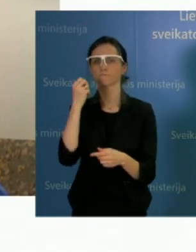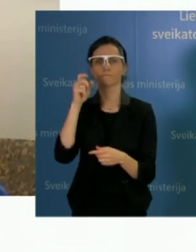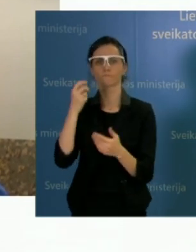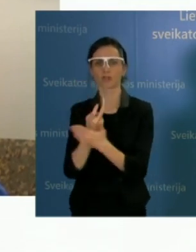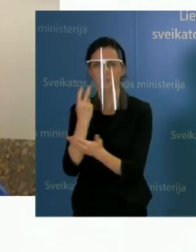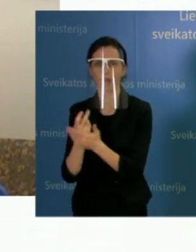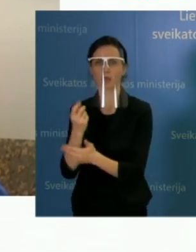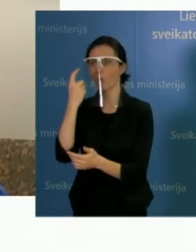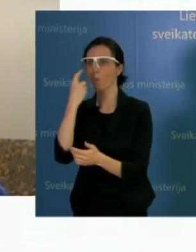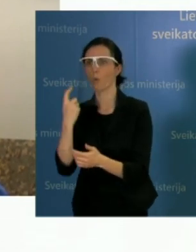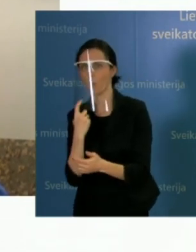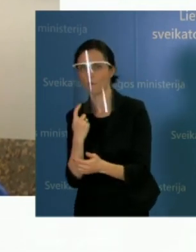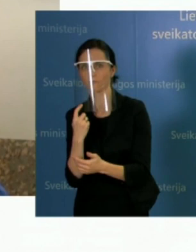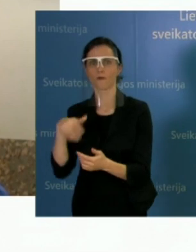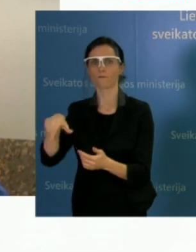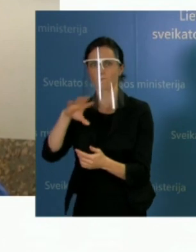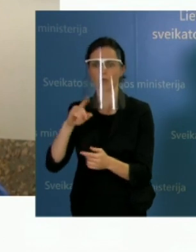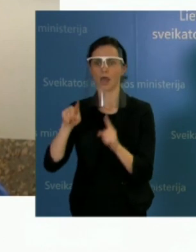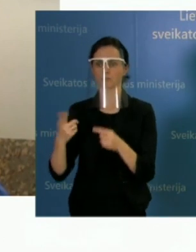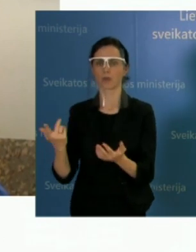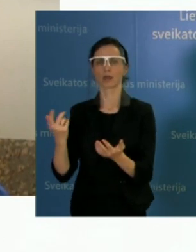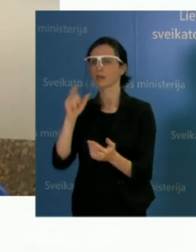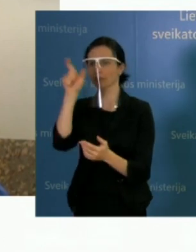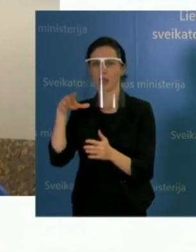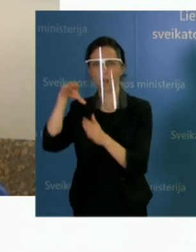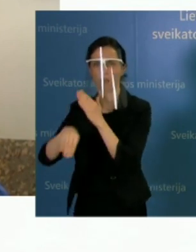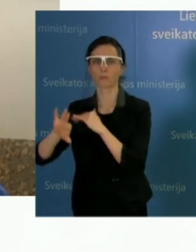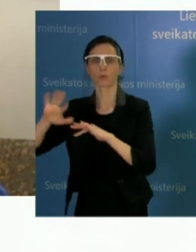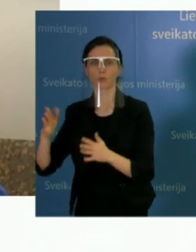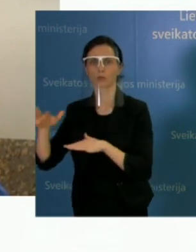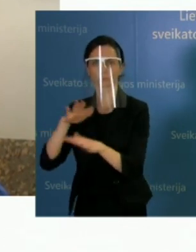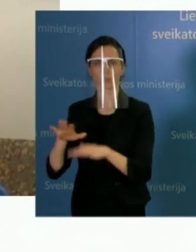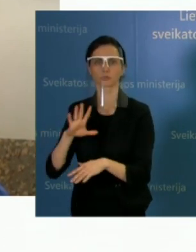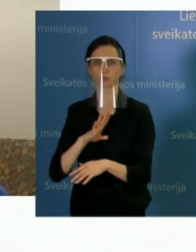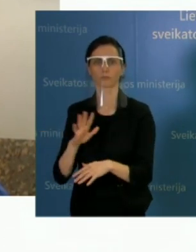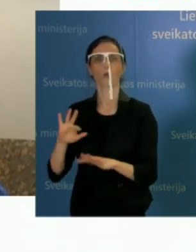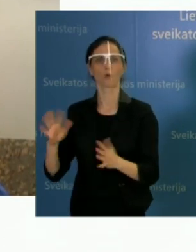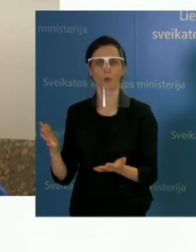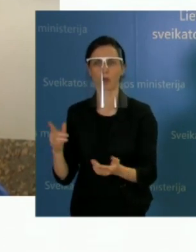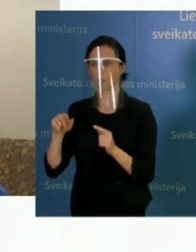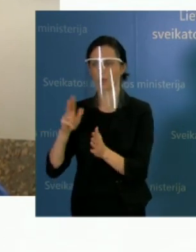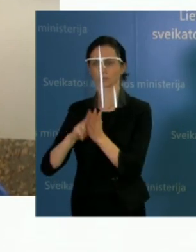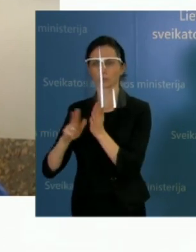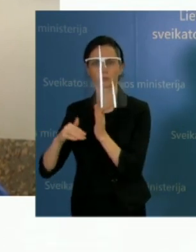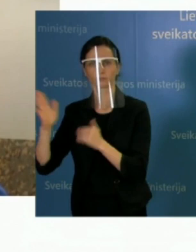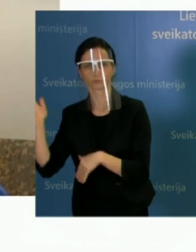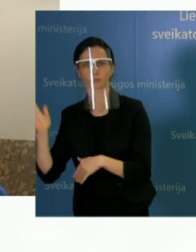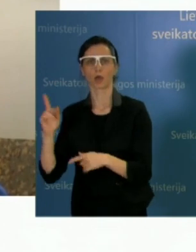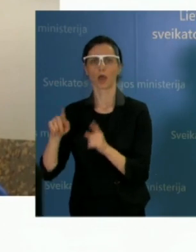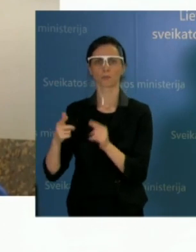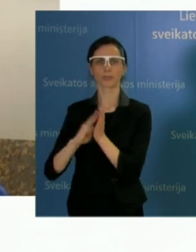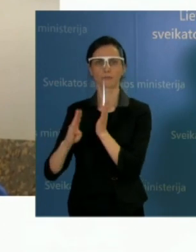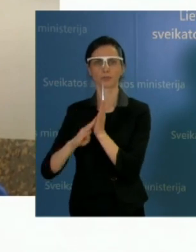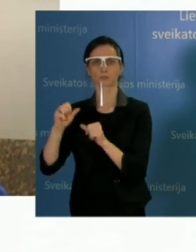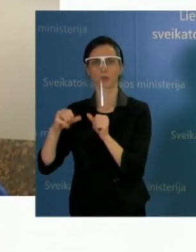senelių namuose buvo pilna drž 80 metų, drž 90 metų pacientų,